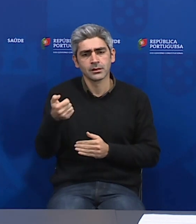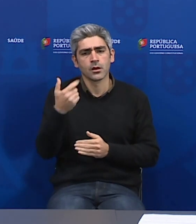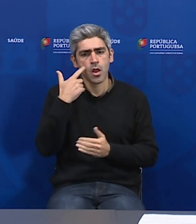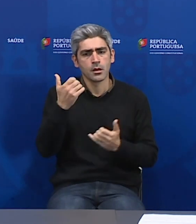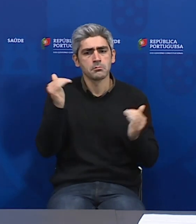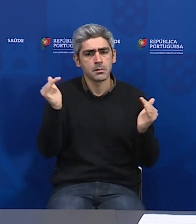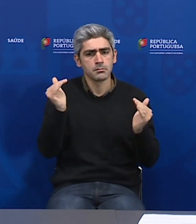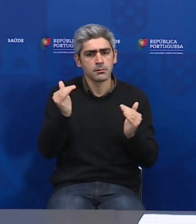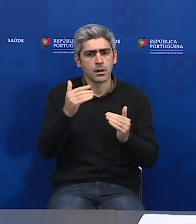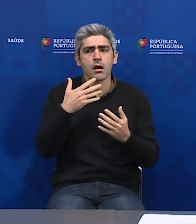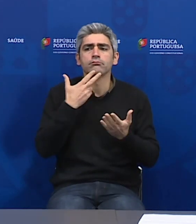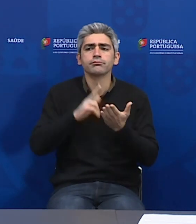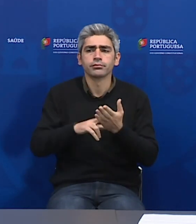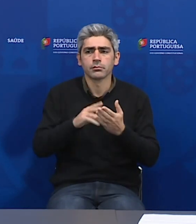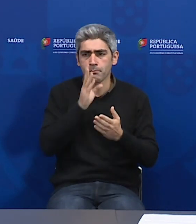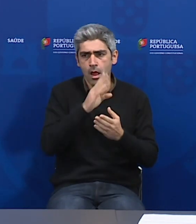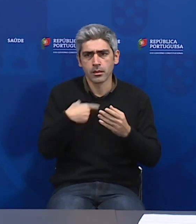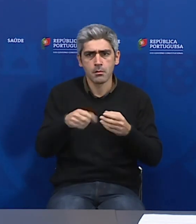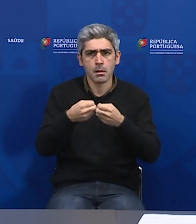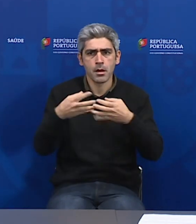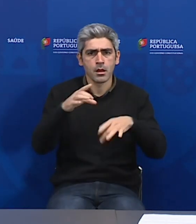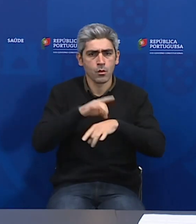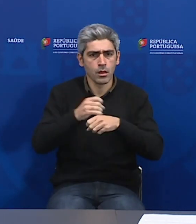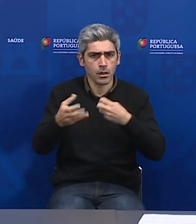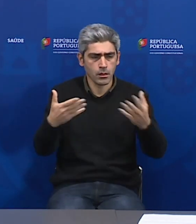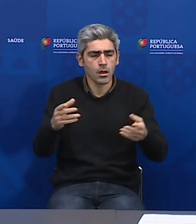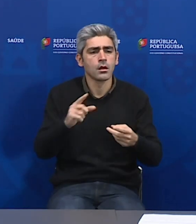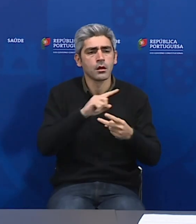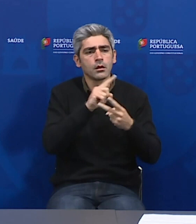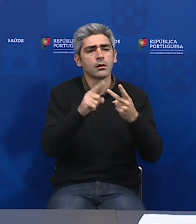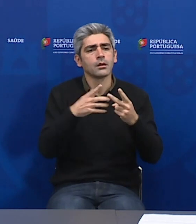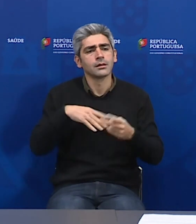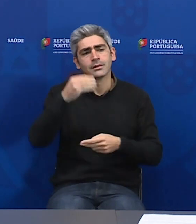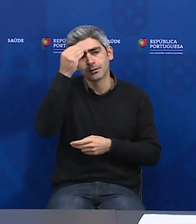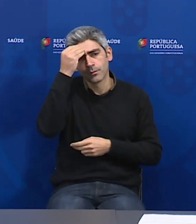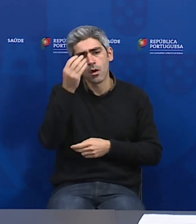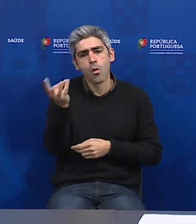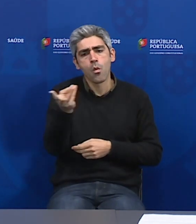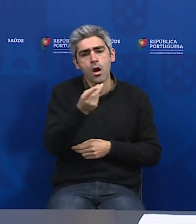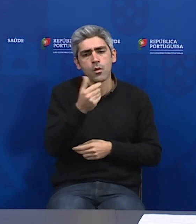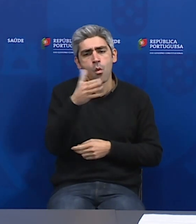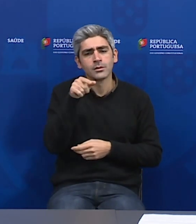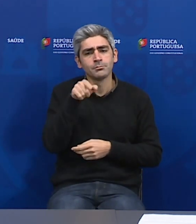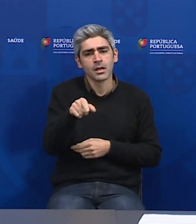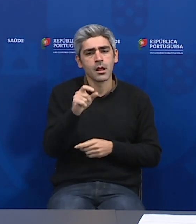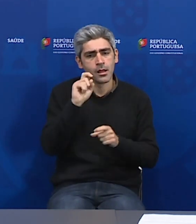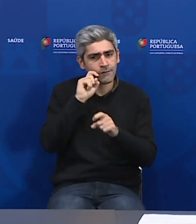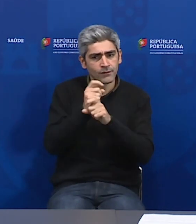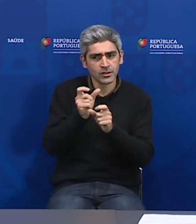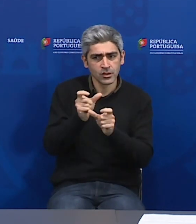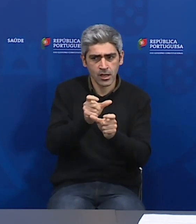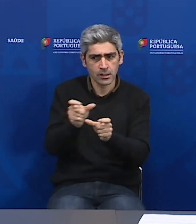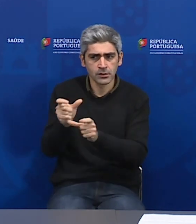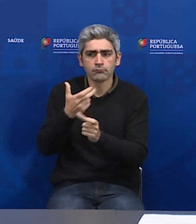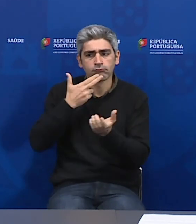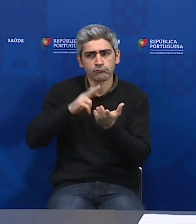vez temos mais casos. Olhando também para isto, Secretário de Estado, eu gostava de saber quantos dos mais de 11 mil casos em vigilância fizeram